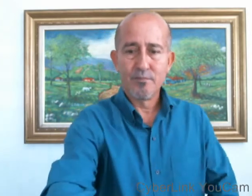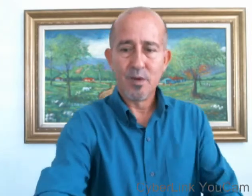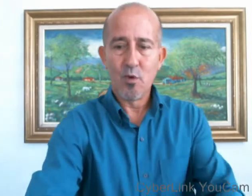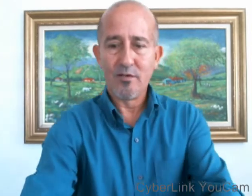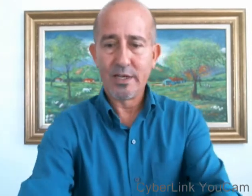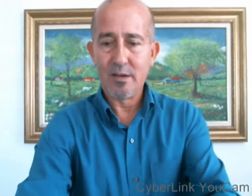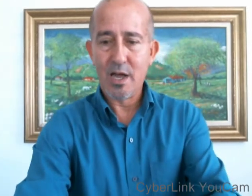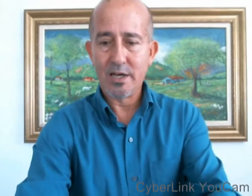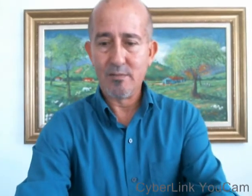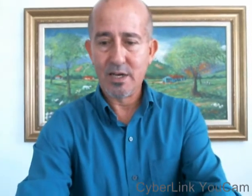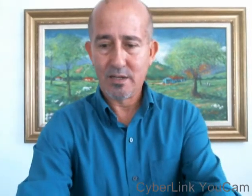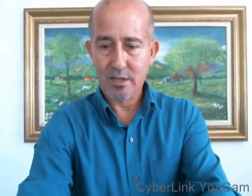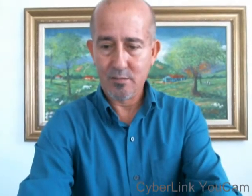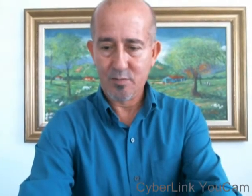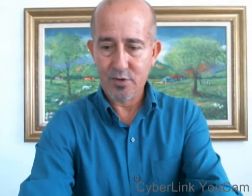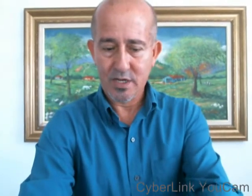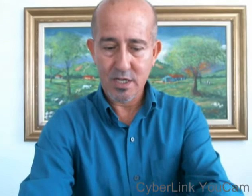vamos a ver que más animales tenemos por aquí,